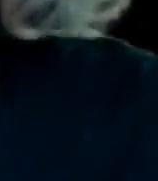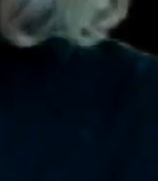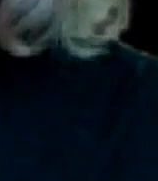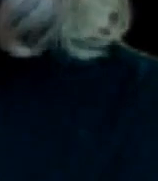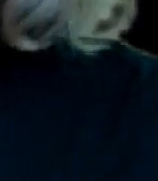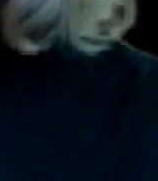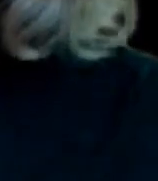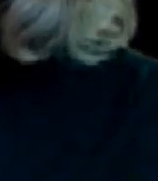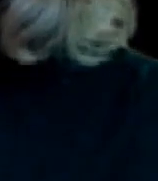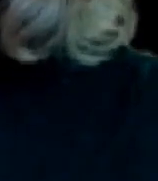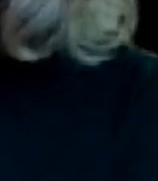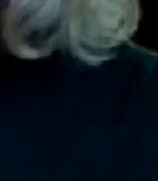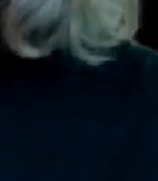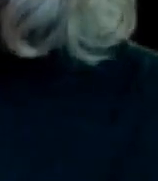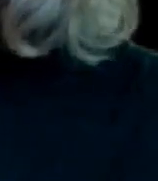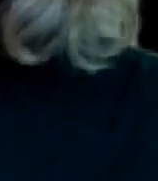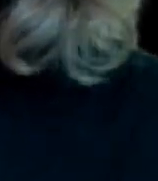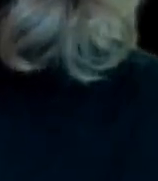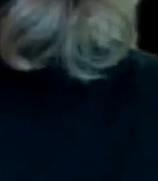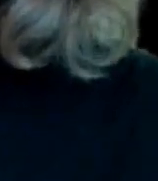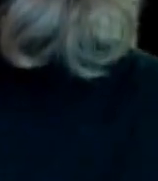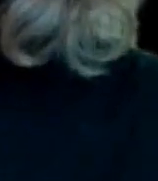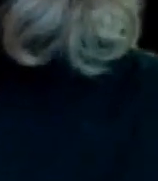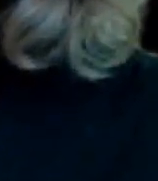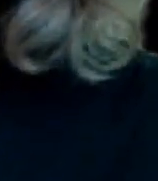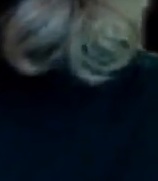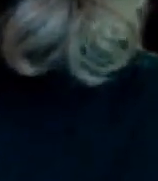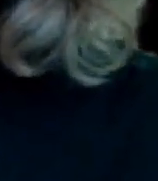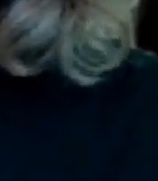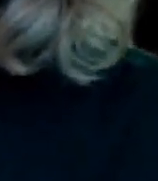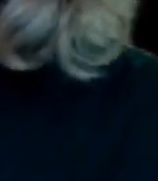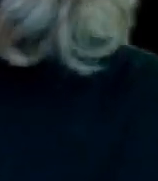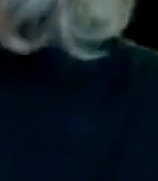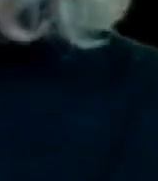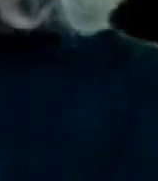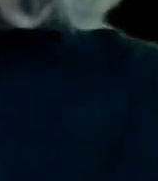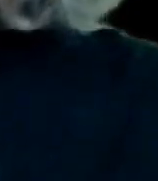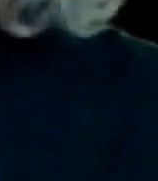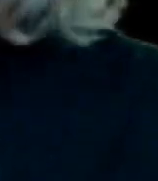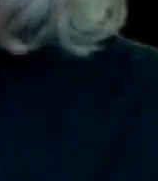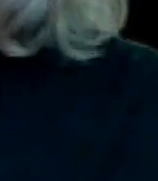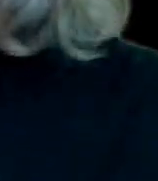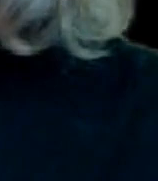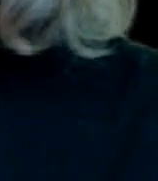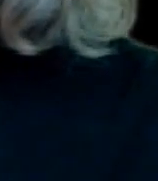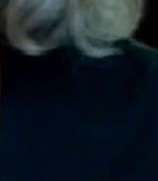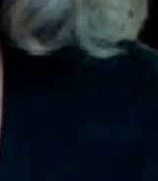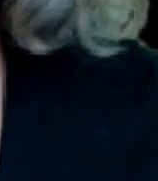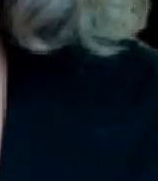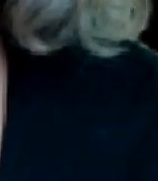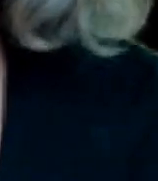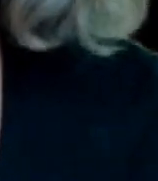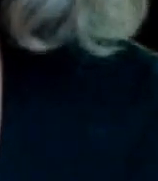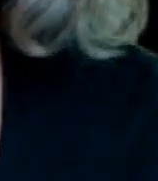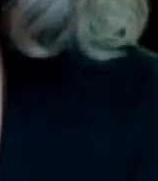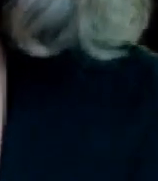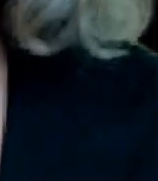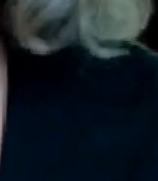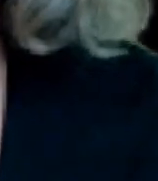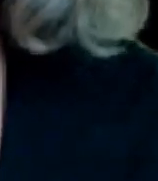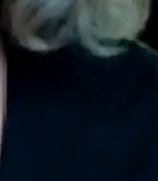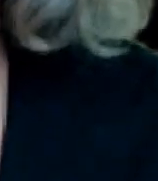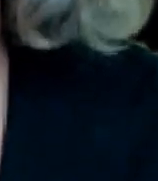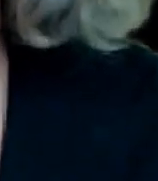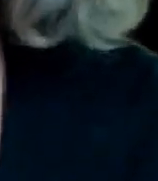que no sea periodista que si no me van a dejar a mí Exactamente Exactamente, fíjense que ese es el meollo de